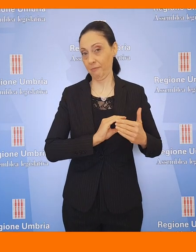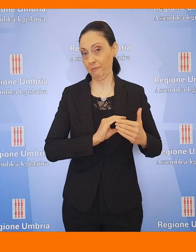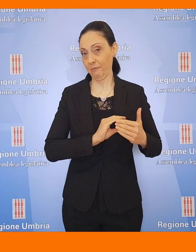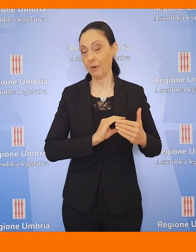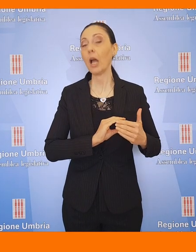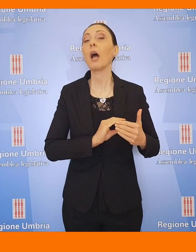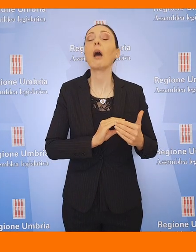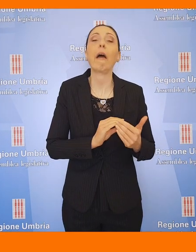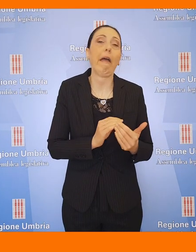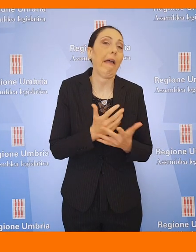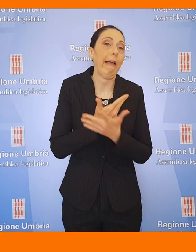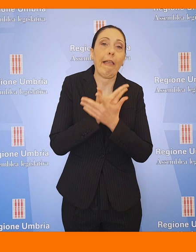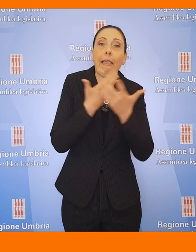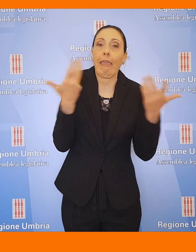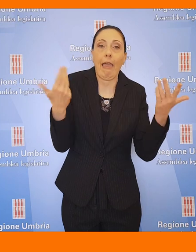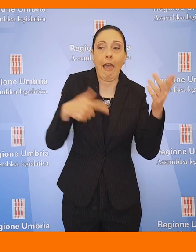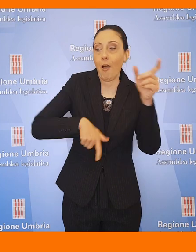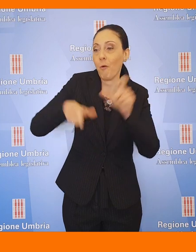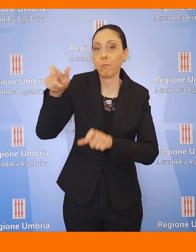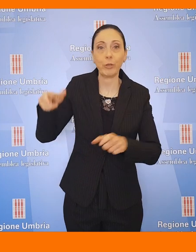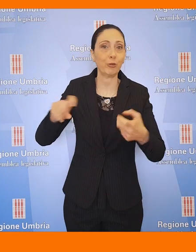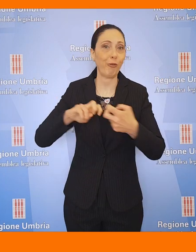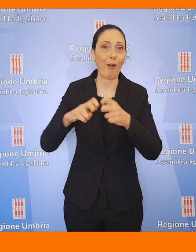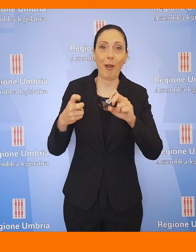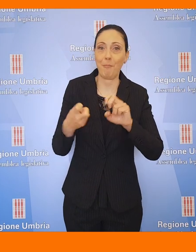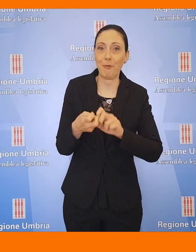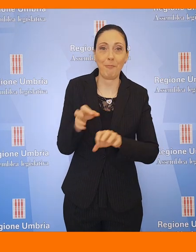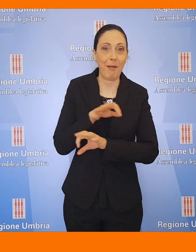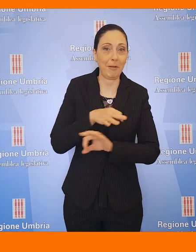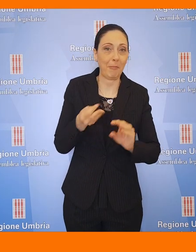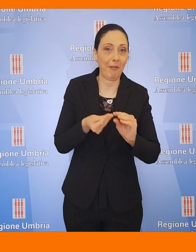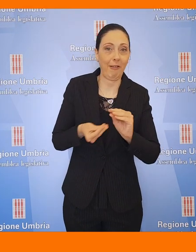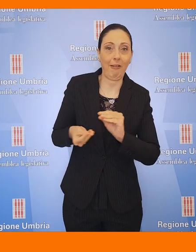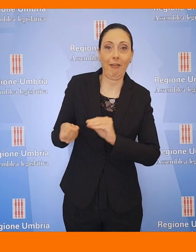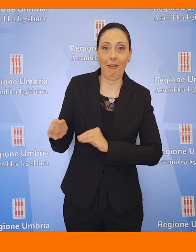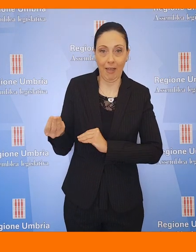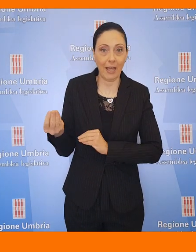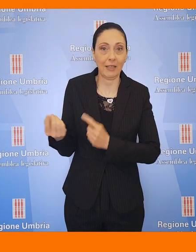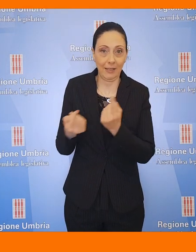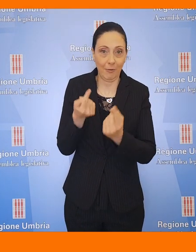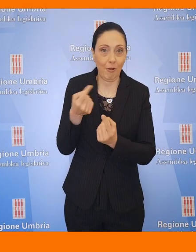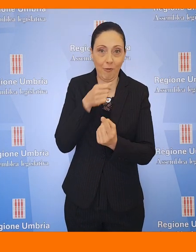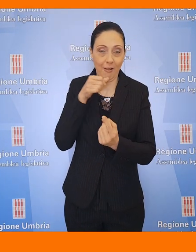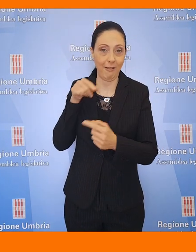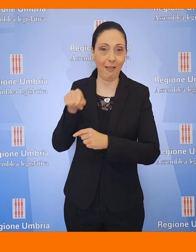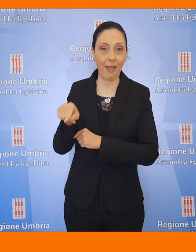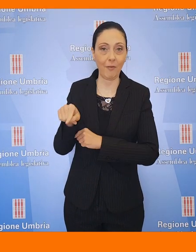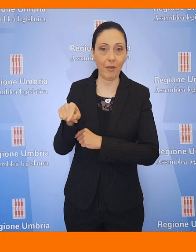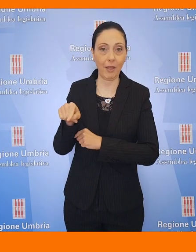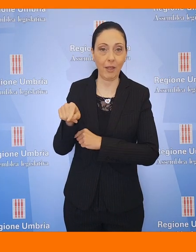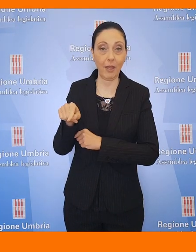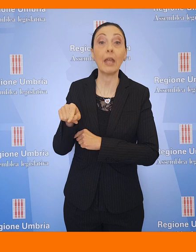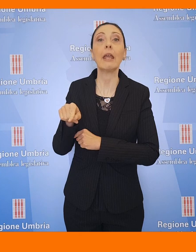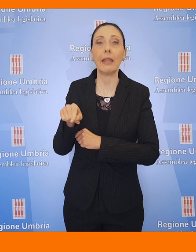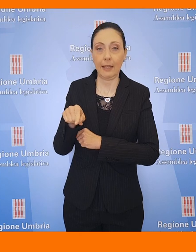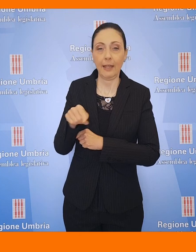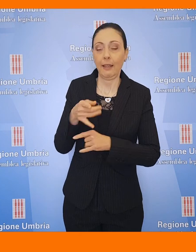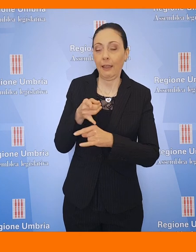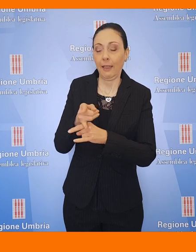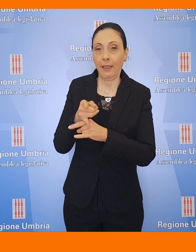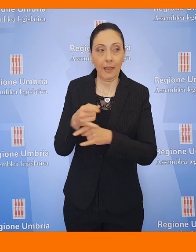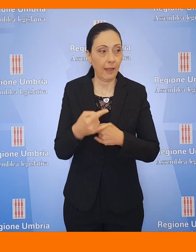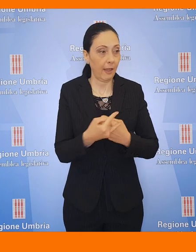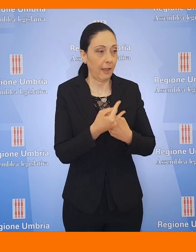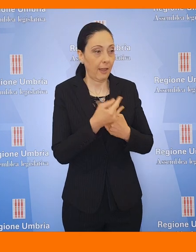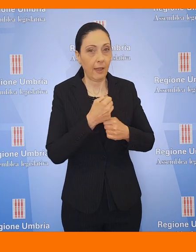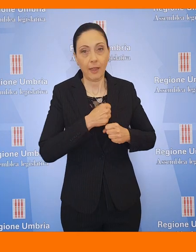ovviamente trovano un terreno fertilissimo nelle esigenze della gente. Saper resistere a queste tentazioni